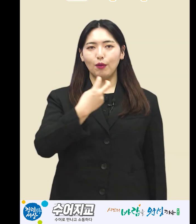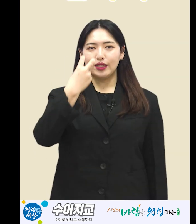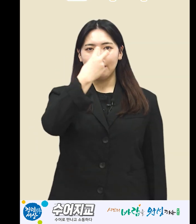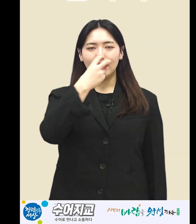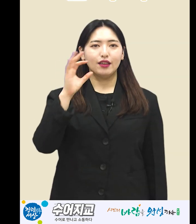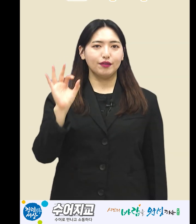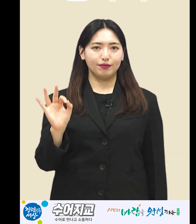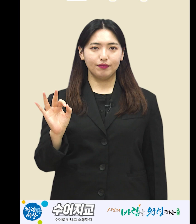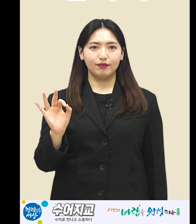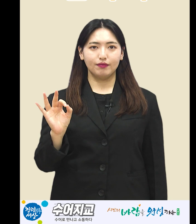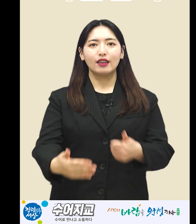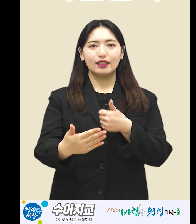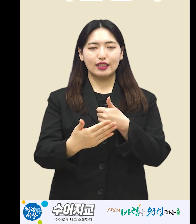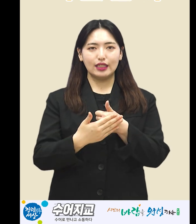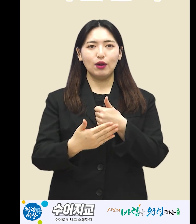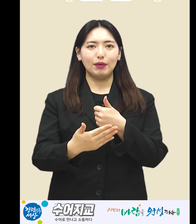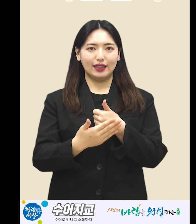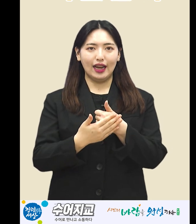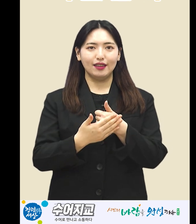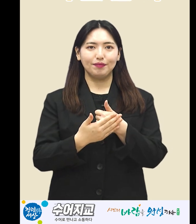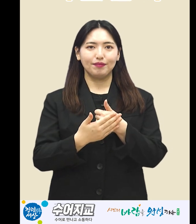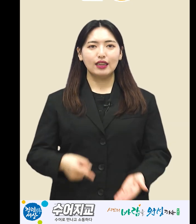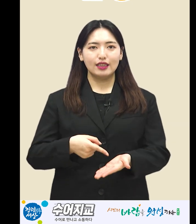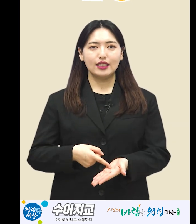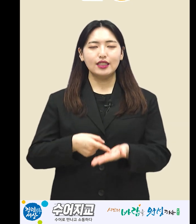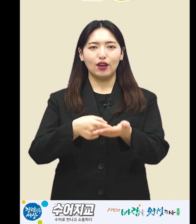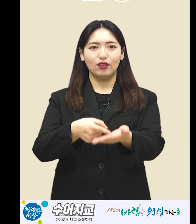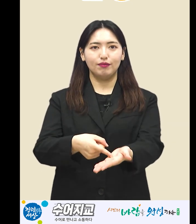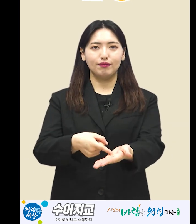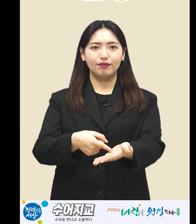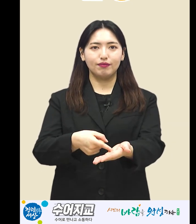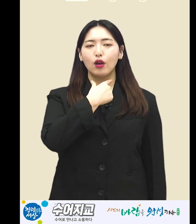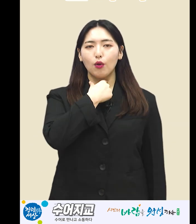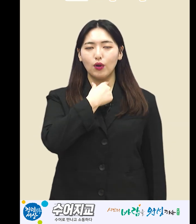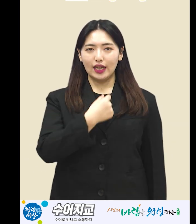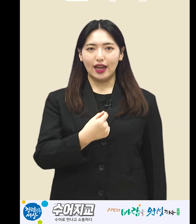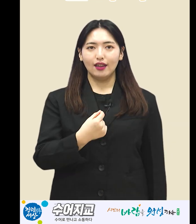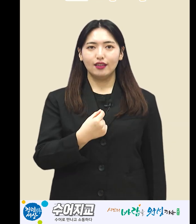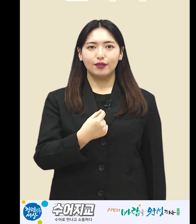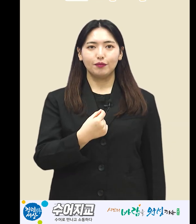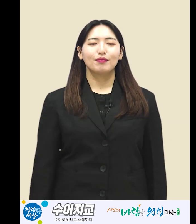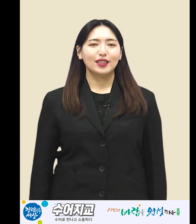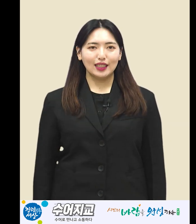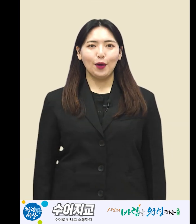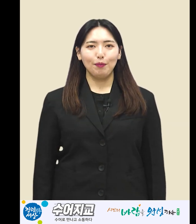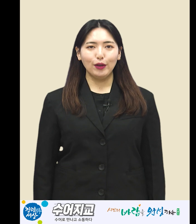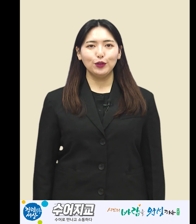검사비 지원받다 신청 원하다 그럼 배운